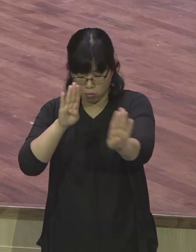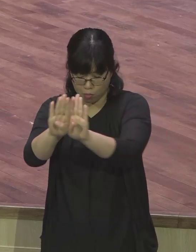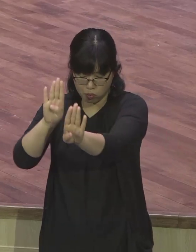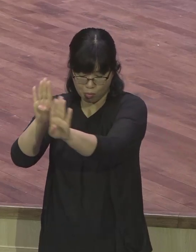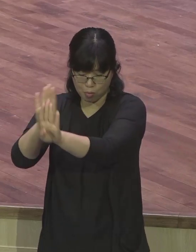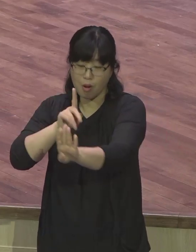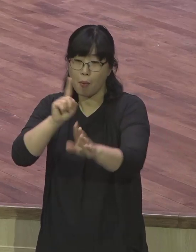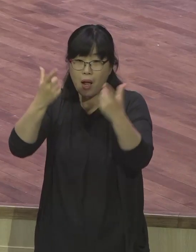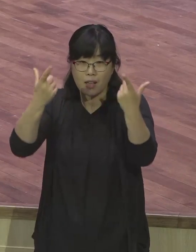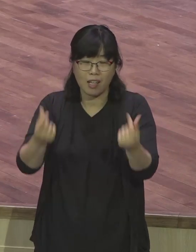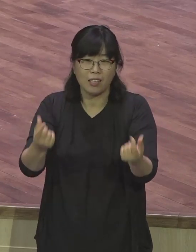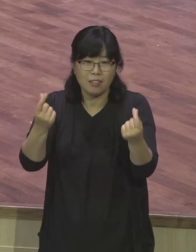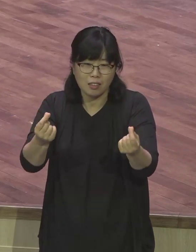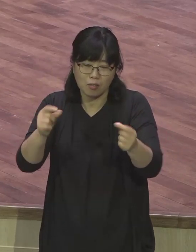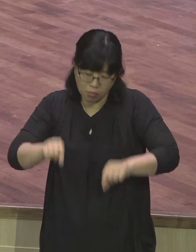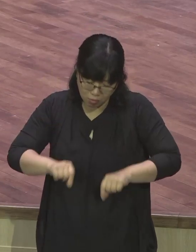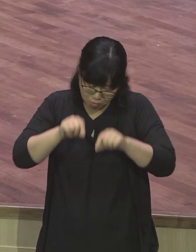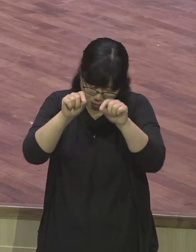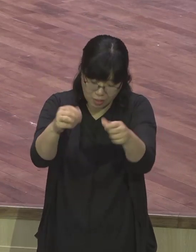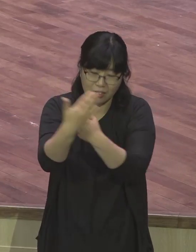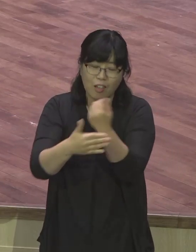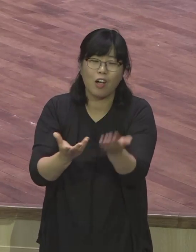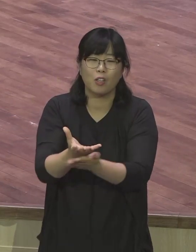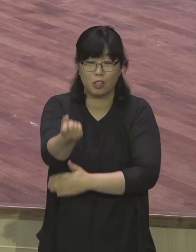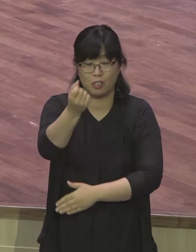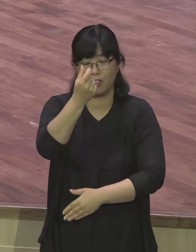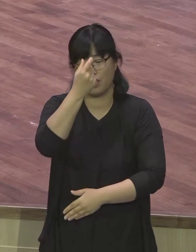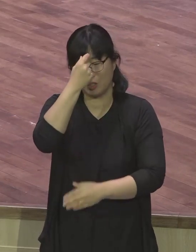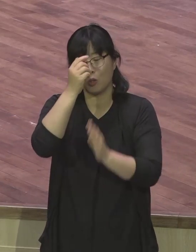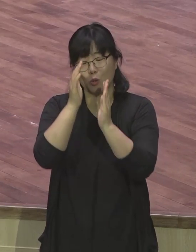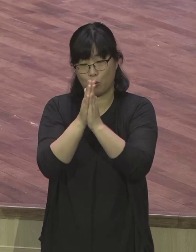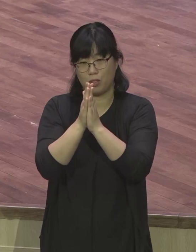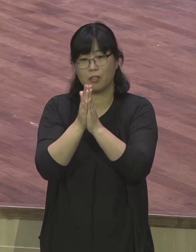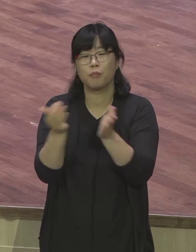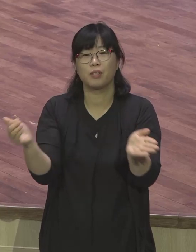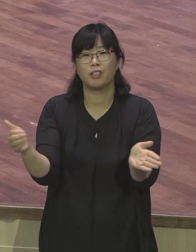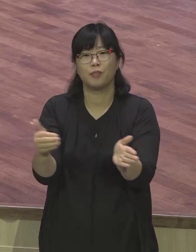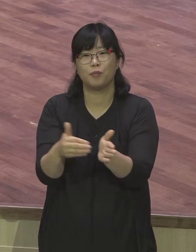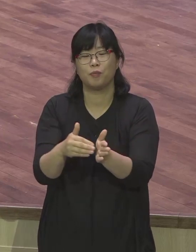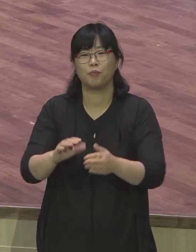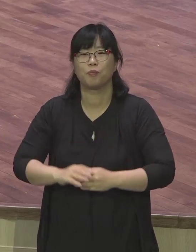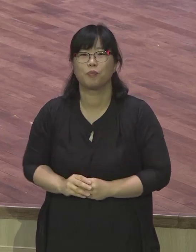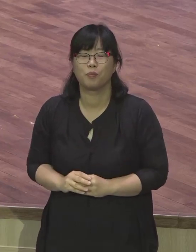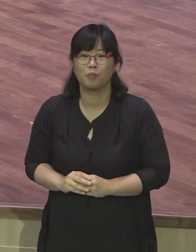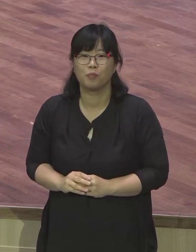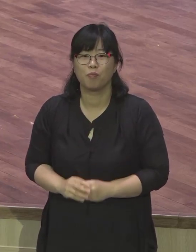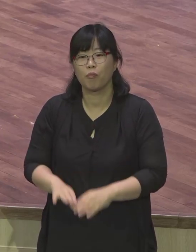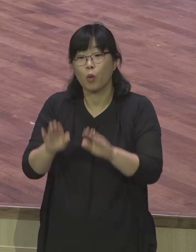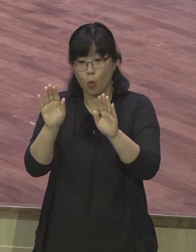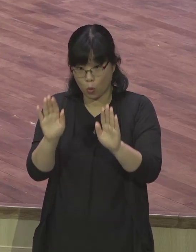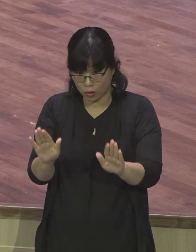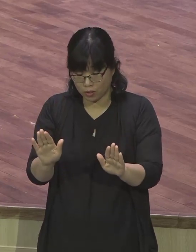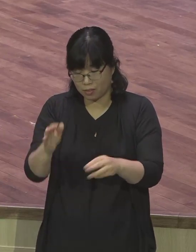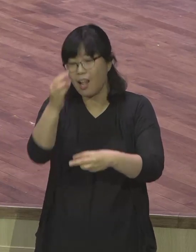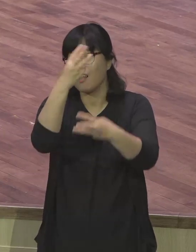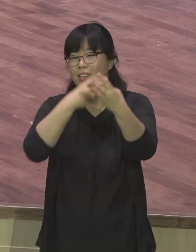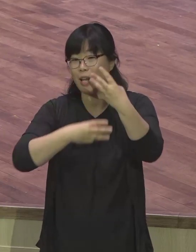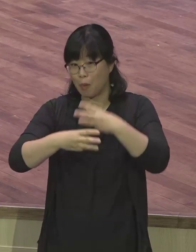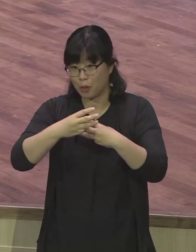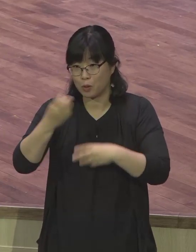기도하게 되었습니다 지금 말씀 듣는 우리 모든 성노님들과 또 랩노트들이 말씀을 전하는 저를 위해 기도해